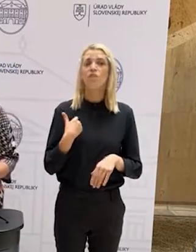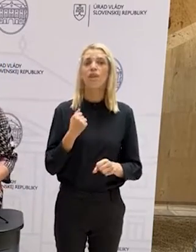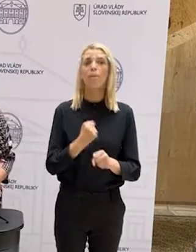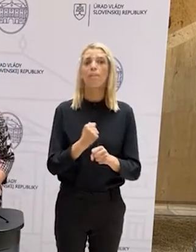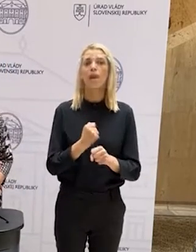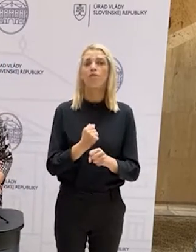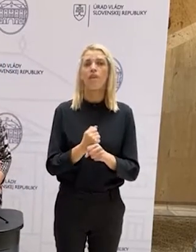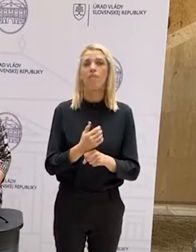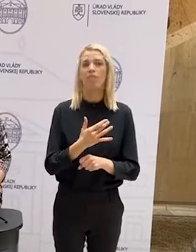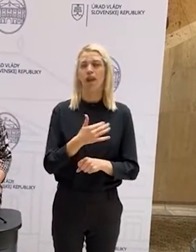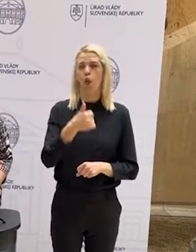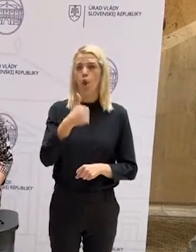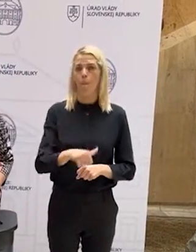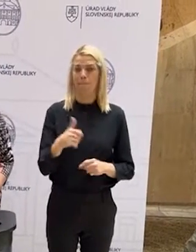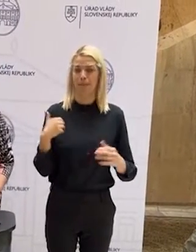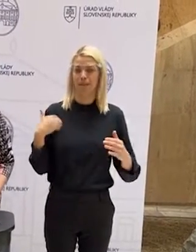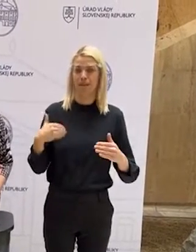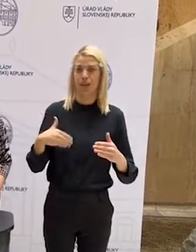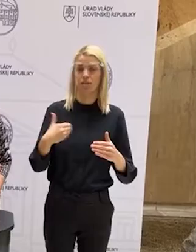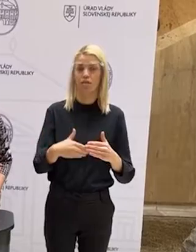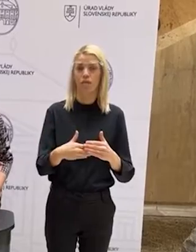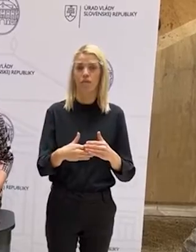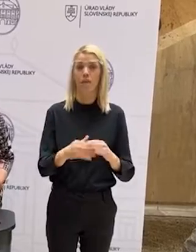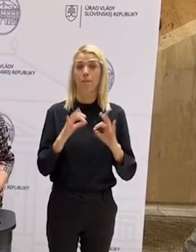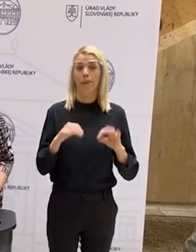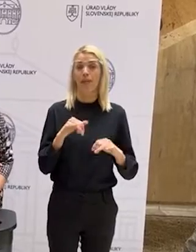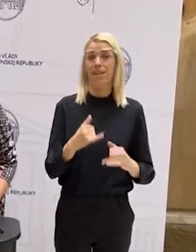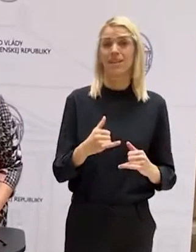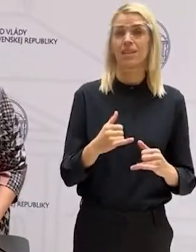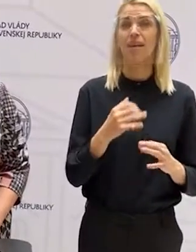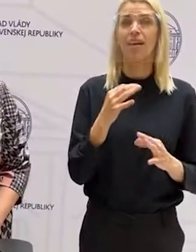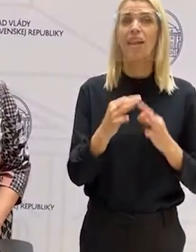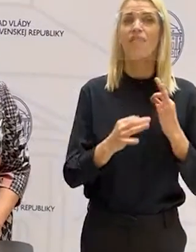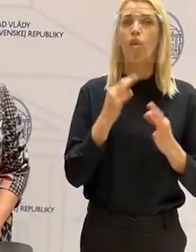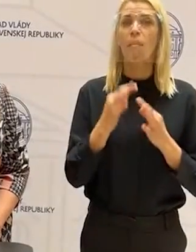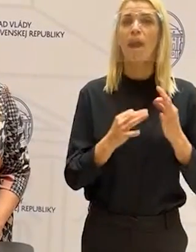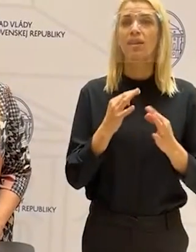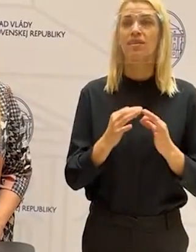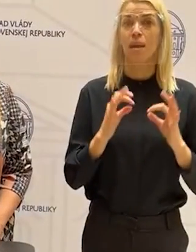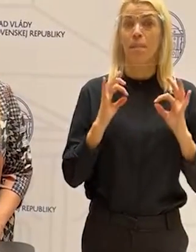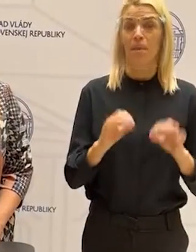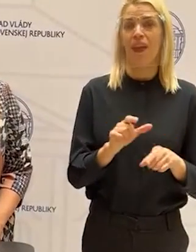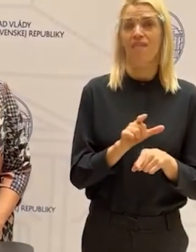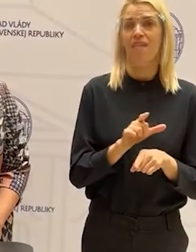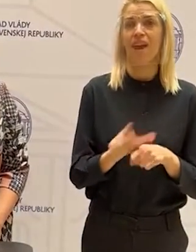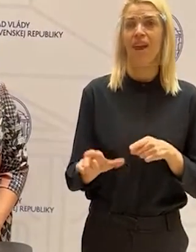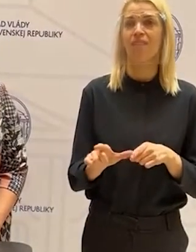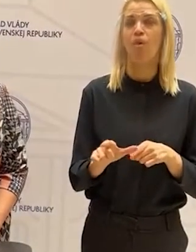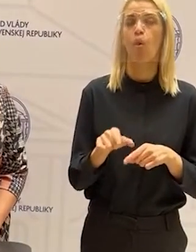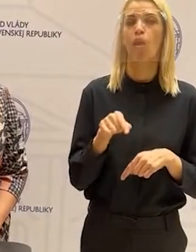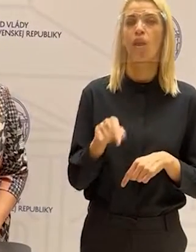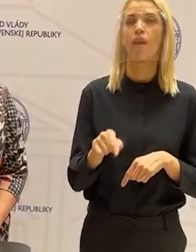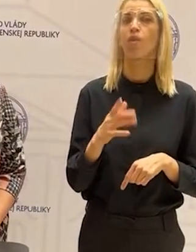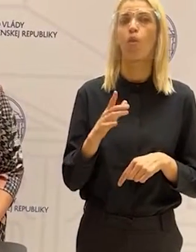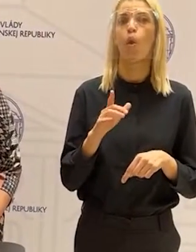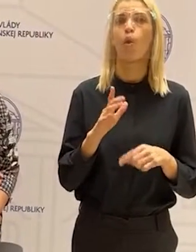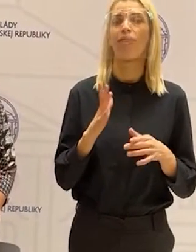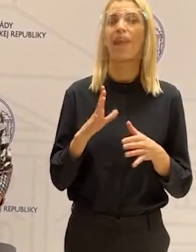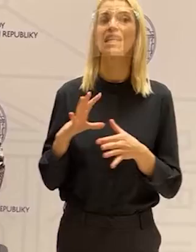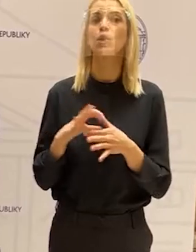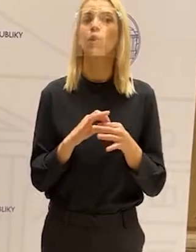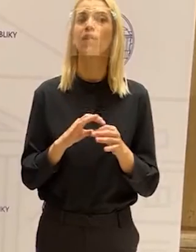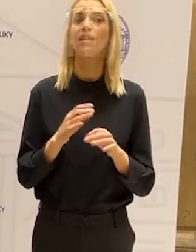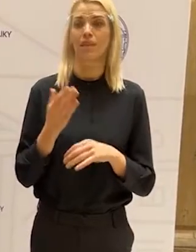sa pracovali v posledných niekoľkých mesiacoch. Možno tento moment alebo túto informáciu, ktorú podávam, je práve kvôli tomu, že to nie je reakcia